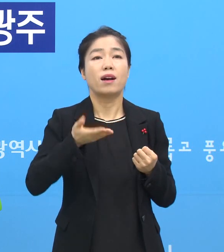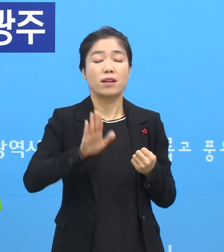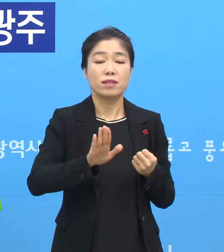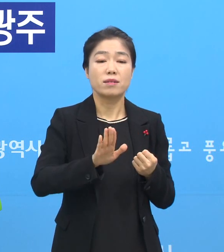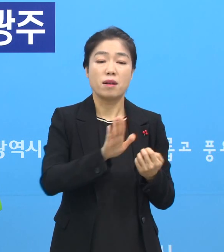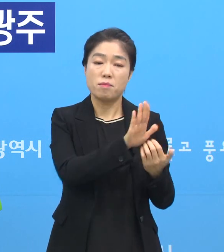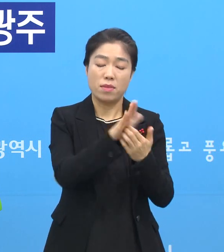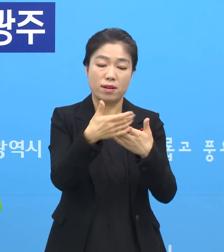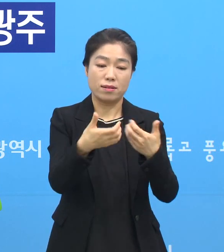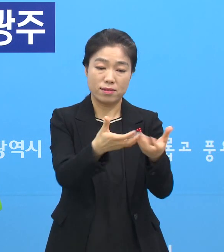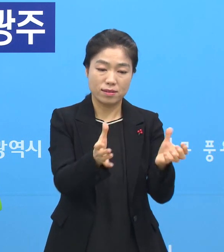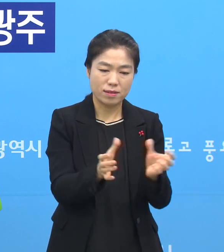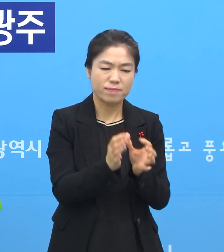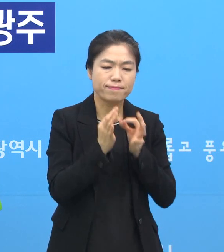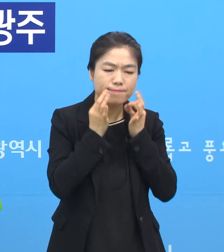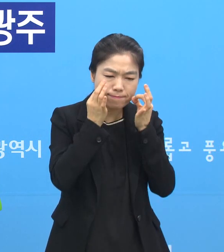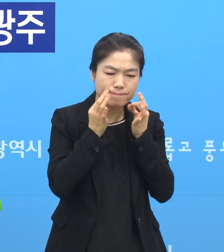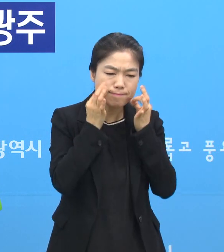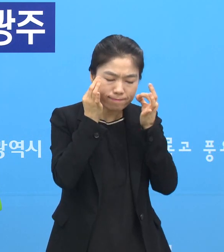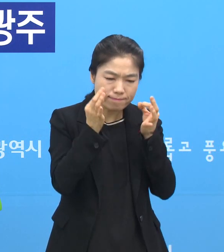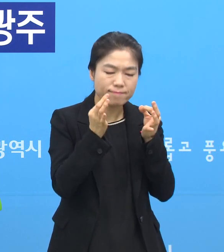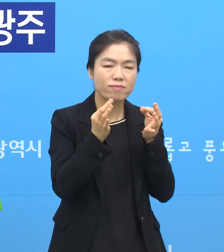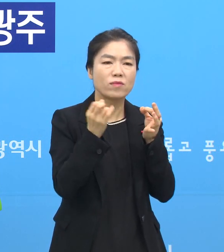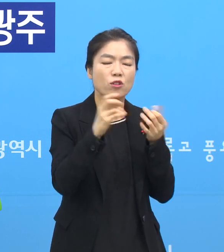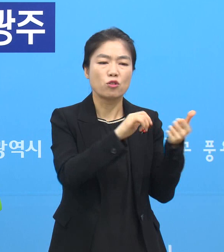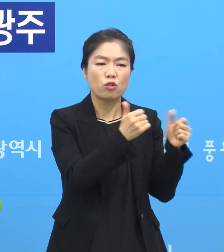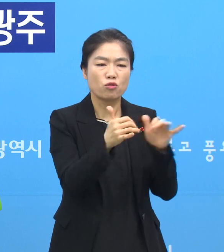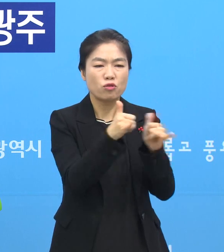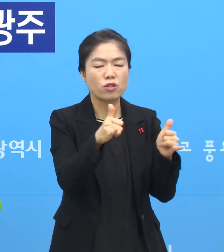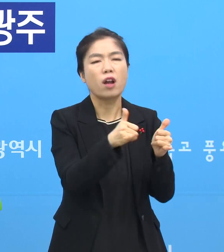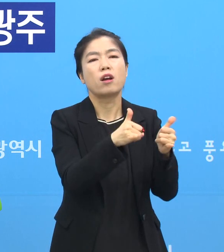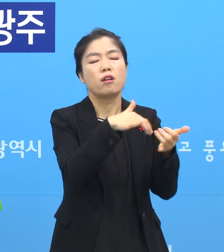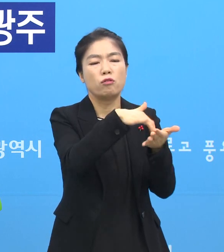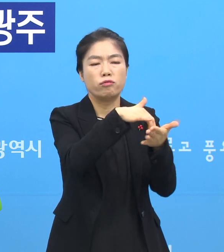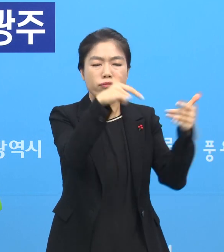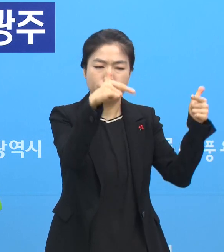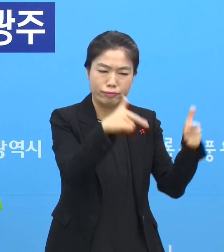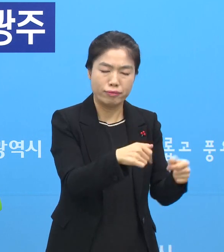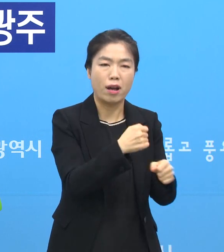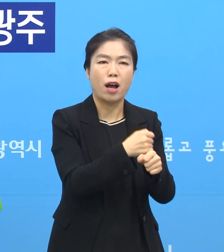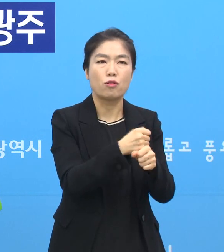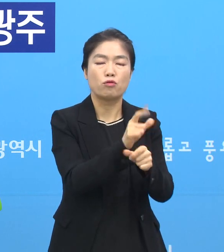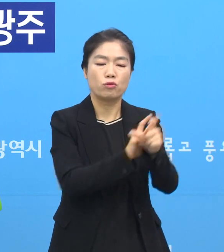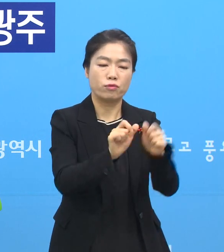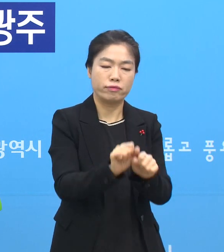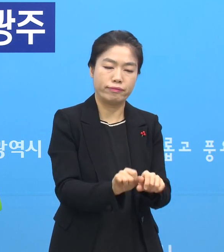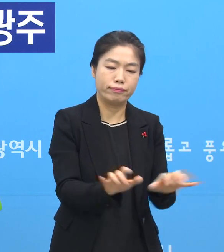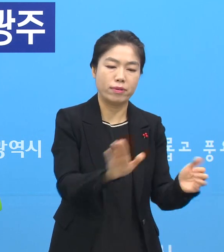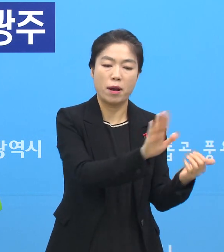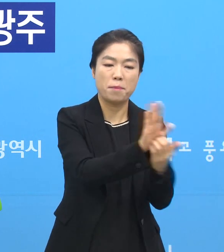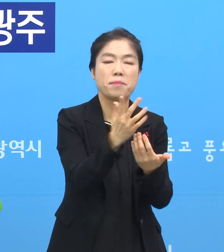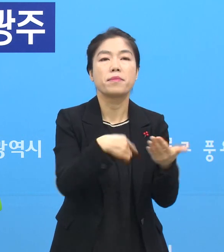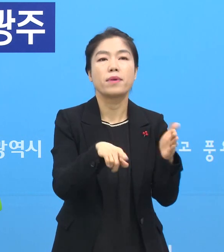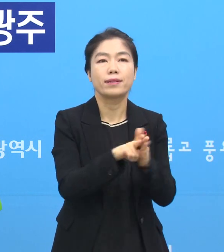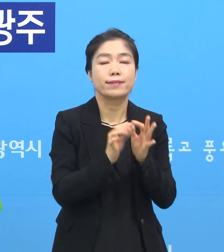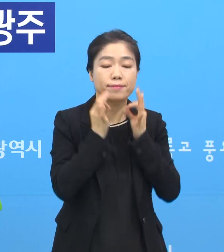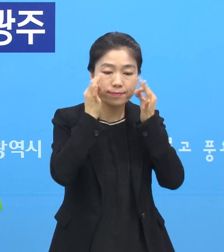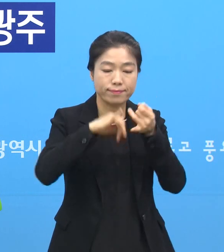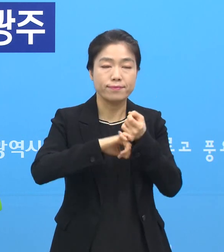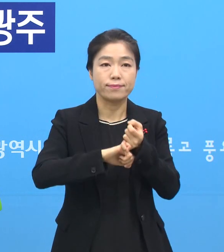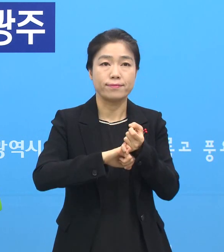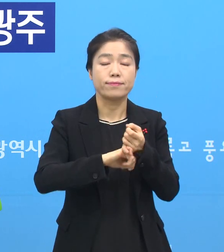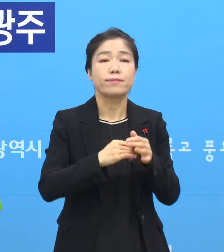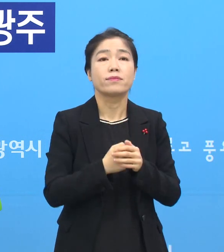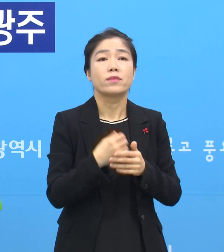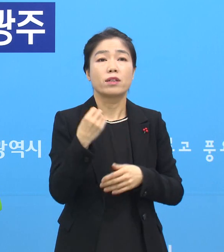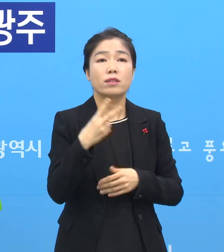방역팀에서 최선을 다해서 사망자 최소화 그리고 추가 확산 방지를 위해 최선을 다하겠습니다. 그리고